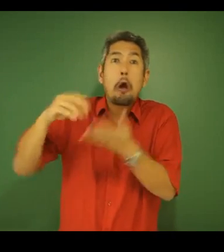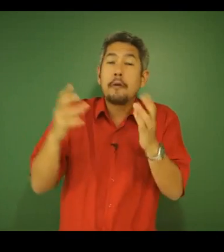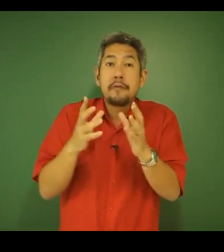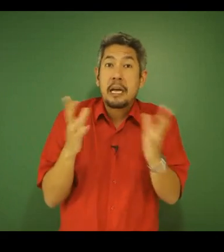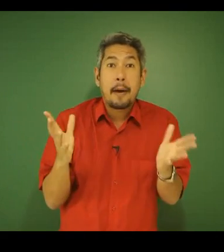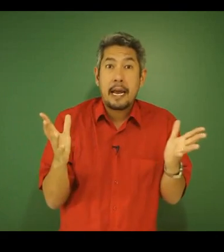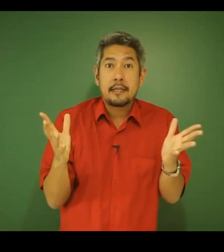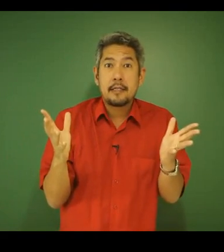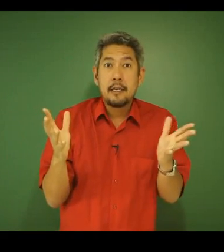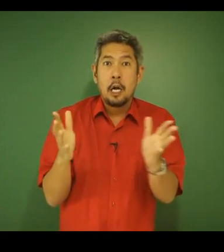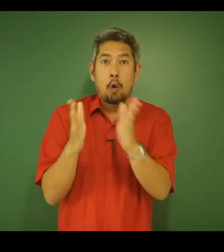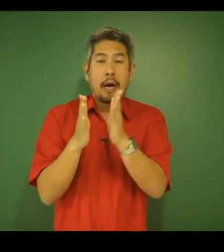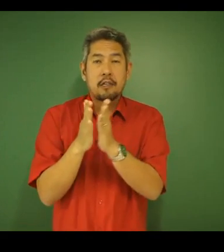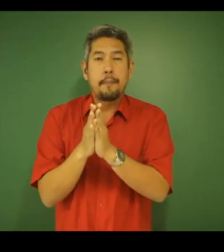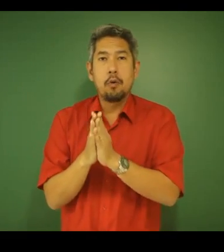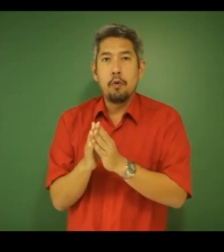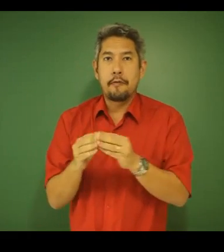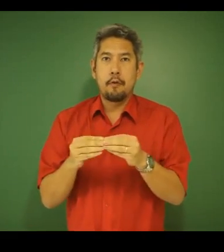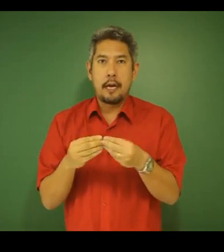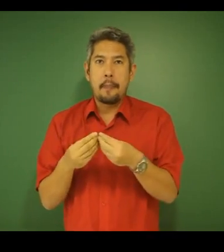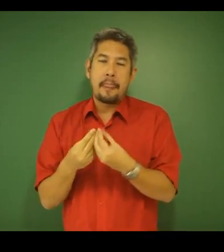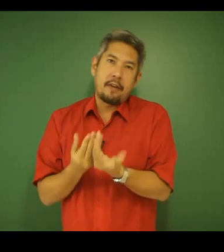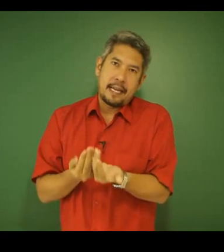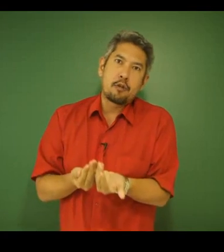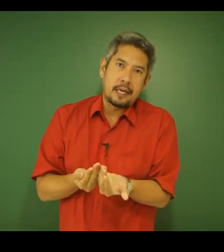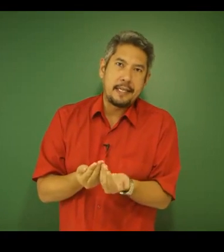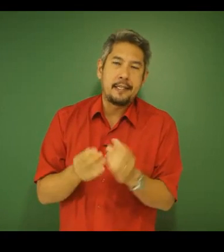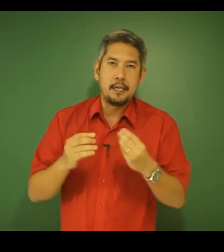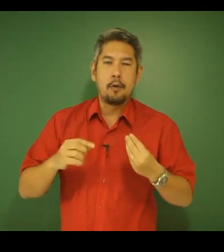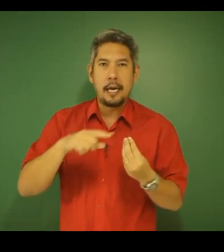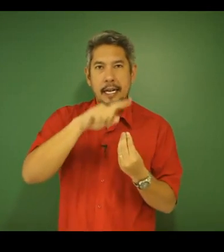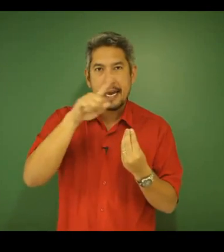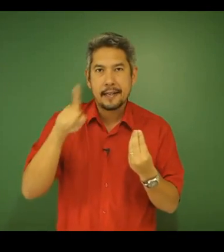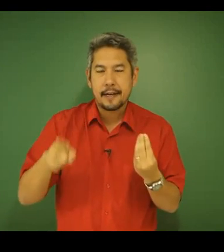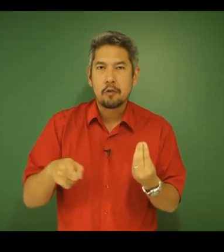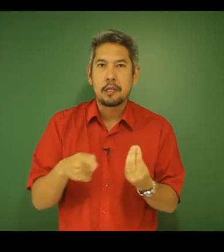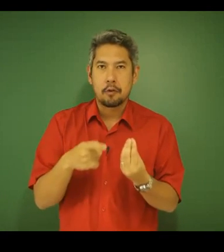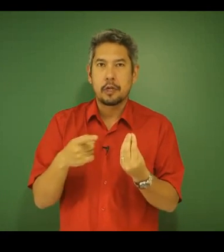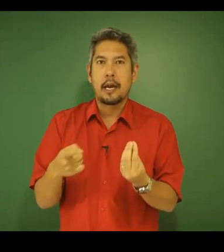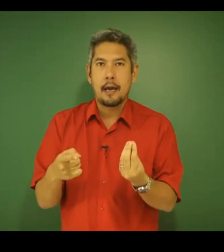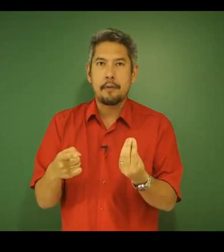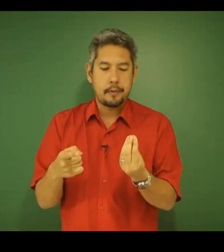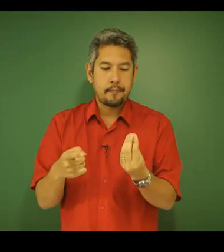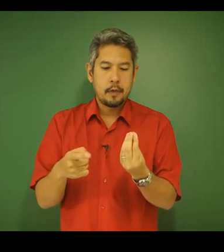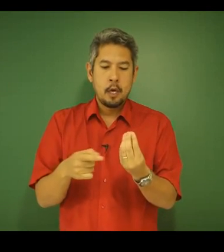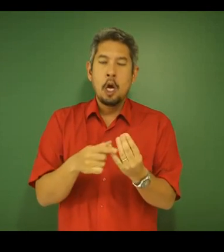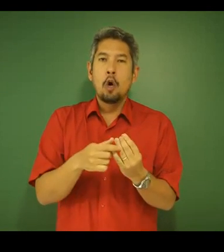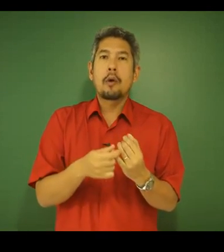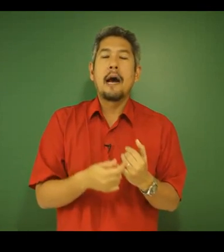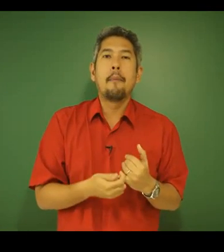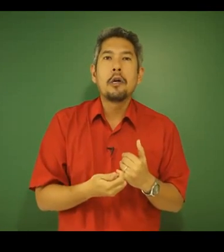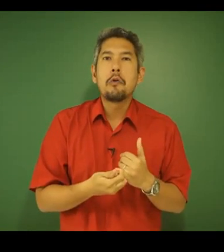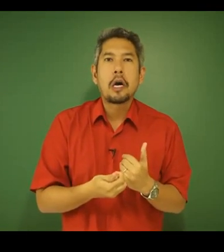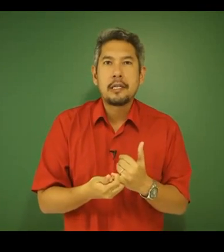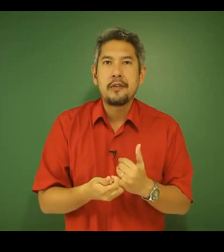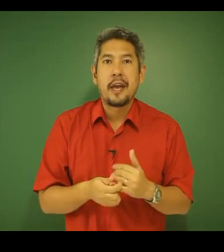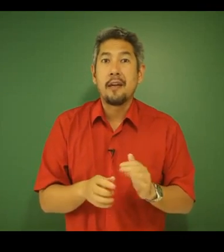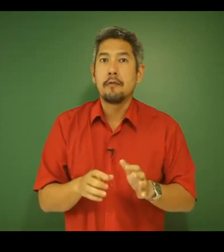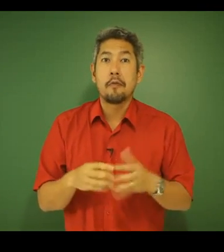... desaparece. O ácido pirúvico, na verdade, o acetil, ele entra no ciclo de Krebs. O carbono e o oxigênio não vão